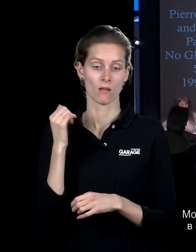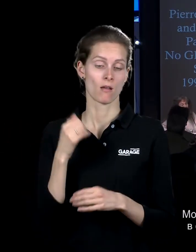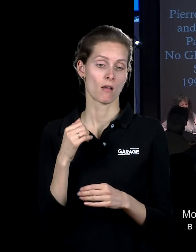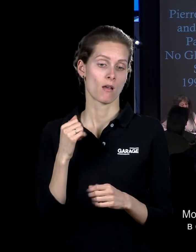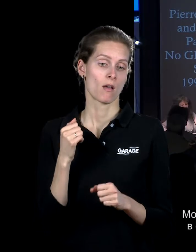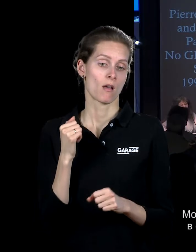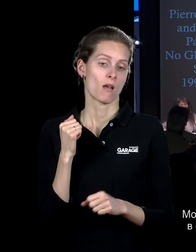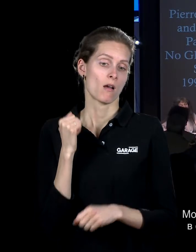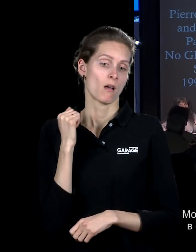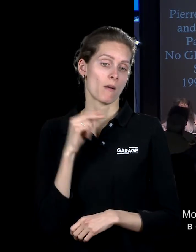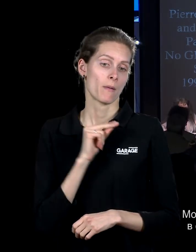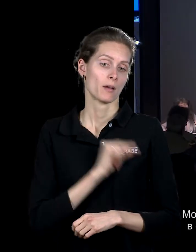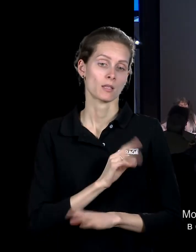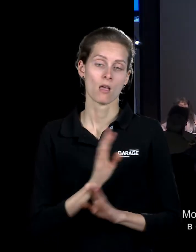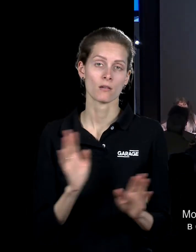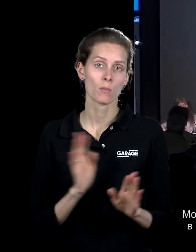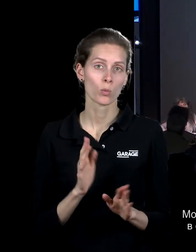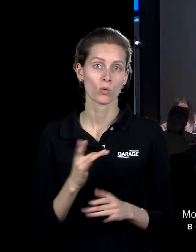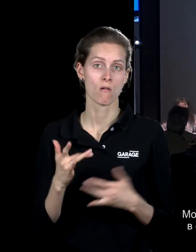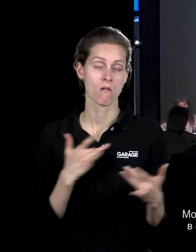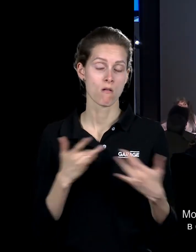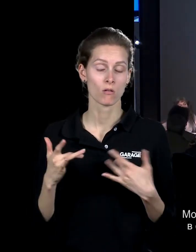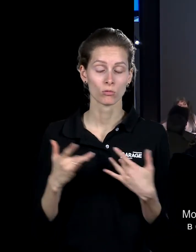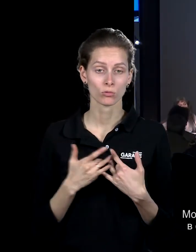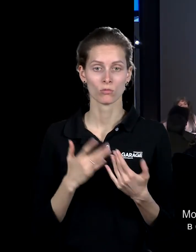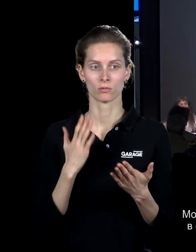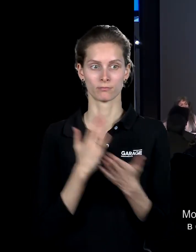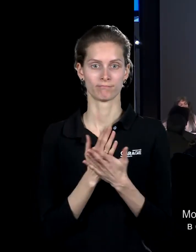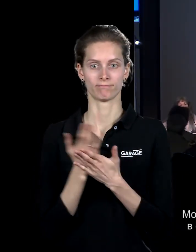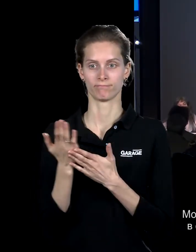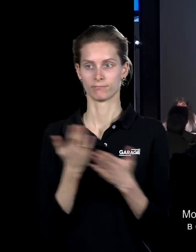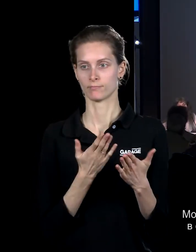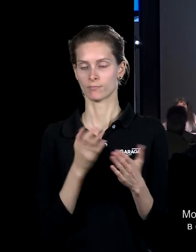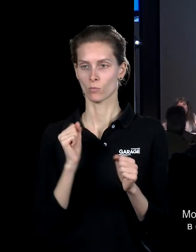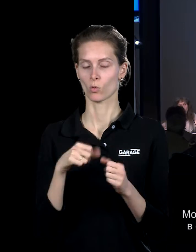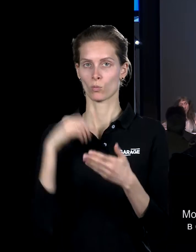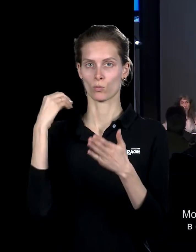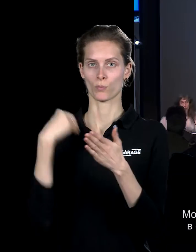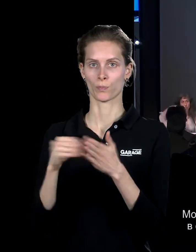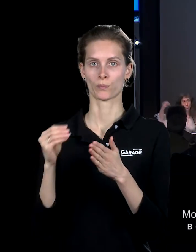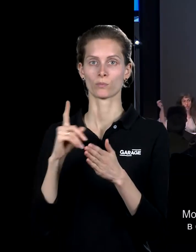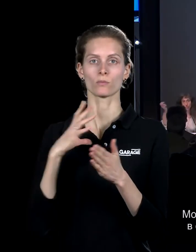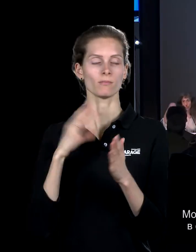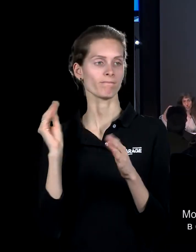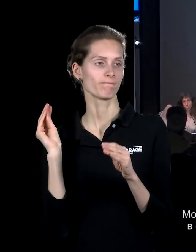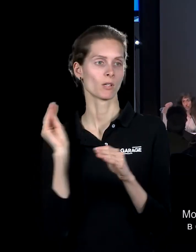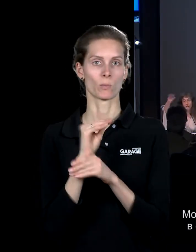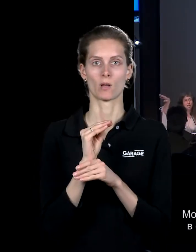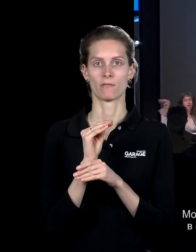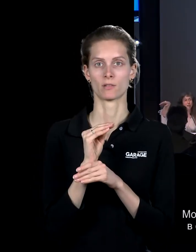Вот можно купить вот этого никакого персонажа, которого можно купить, чтобы заполнить